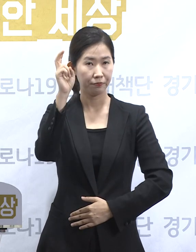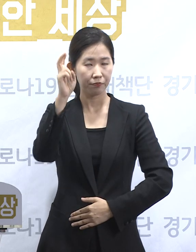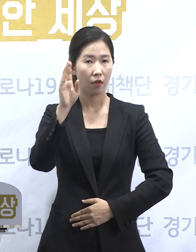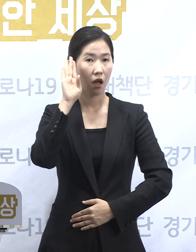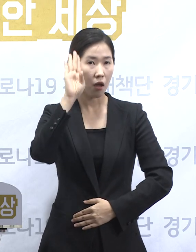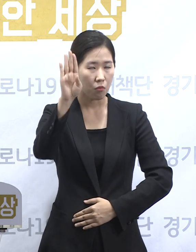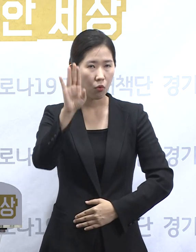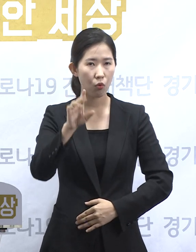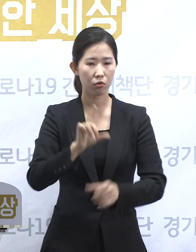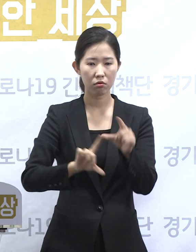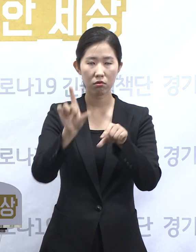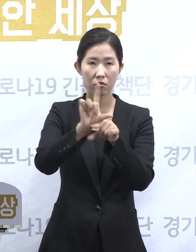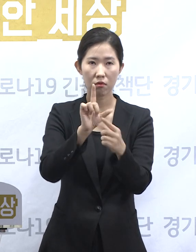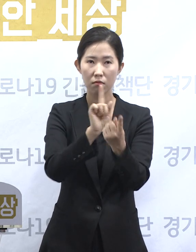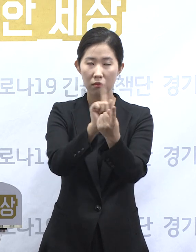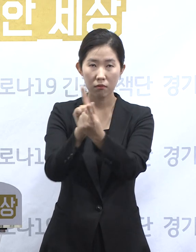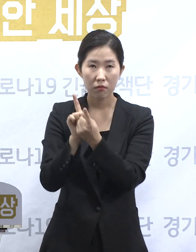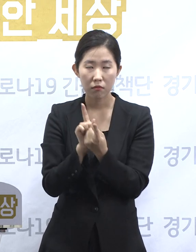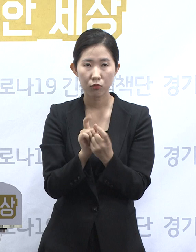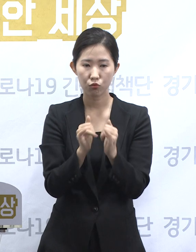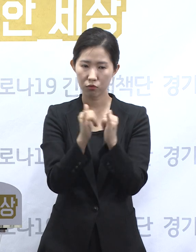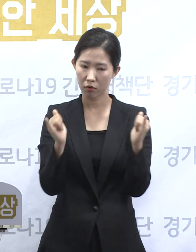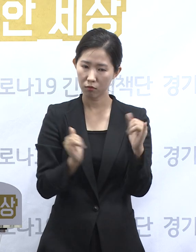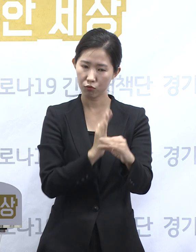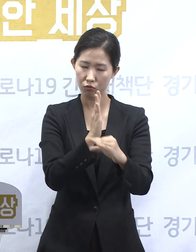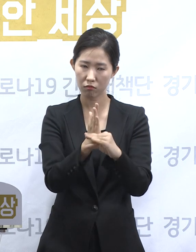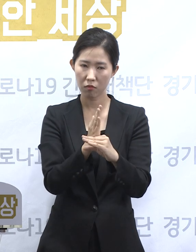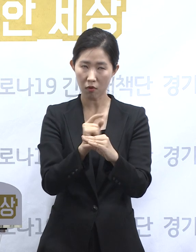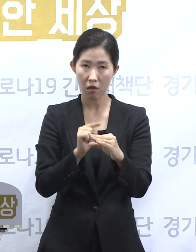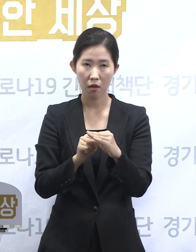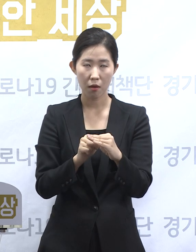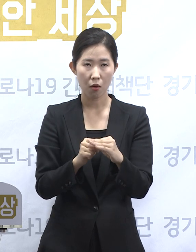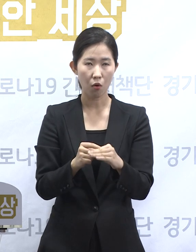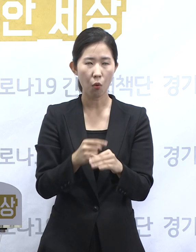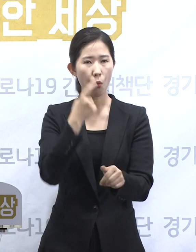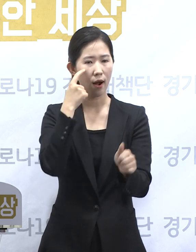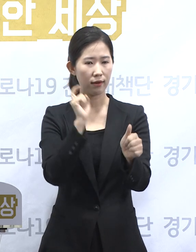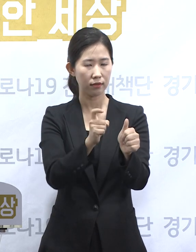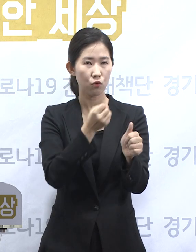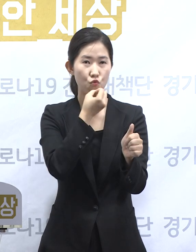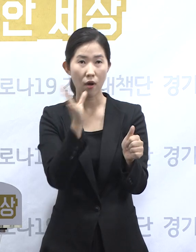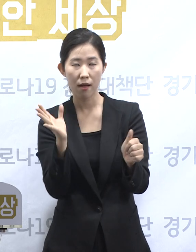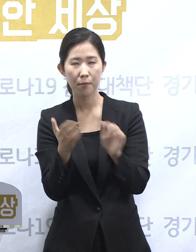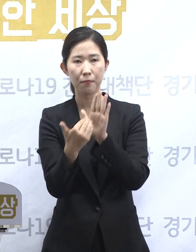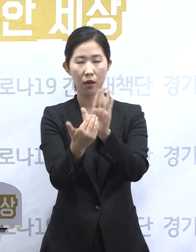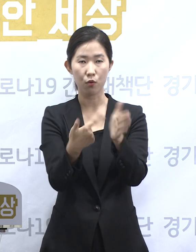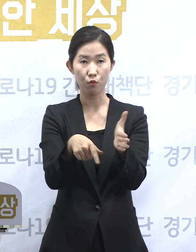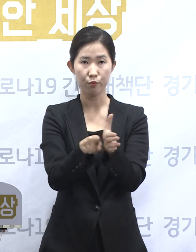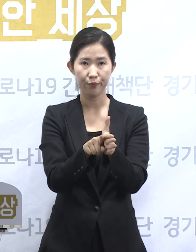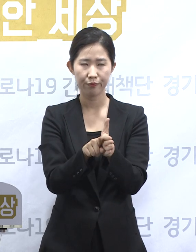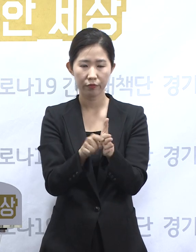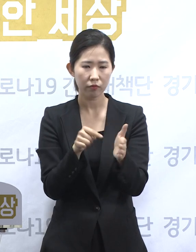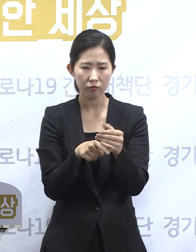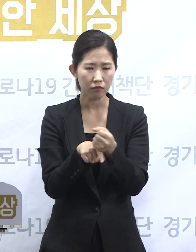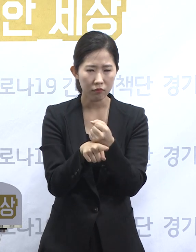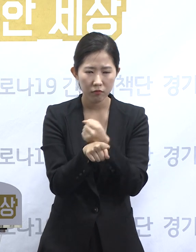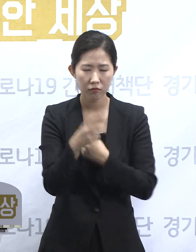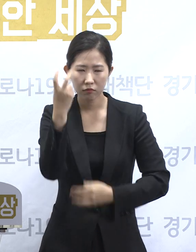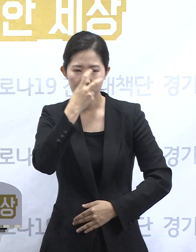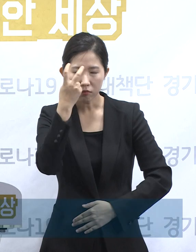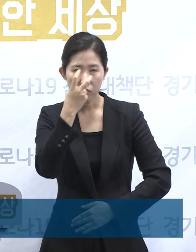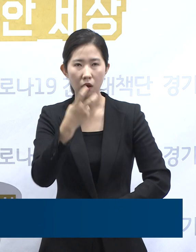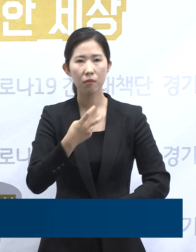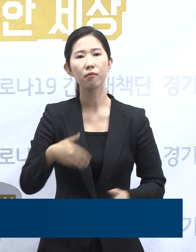추가 접촉자 중 확진자 발생이 큰 유행으로 번지지 않도록 하기 위해 철저한 역학조사와 관리가 필요함을 의미합니다.